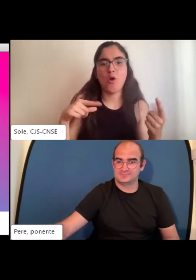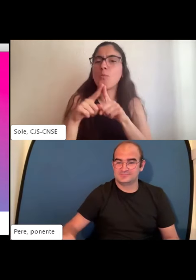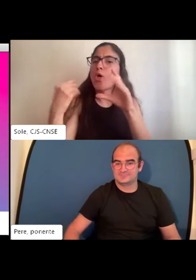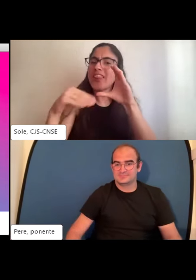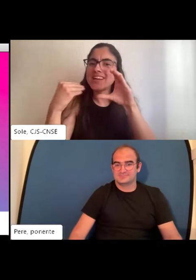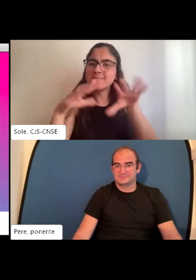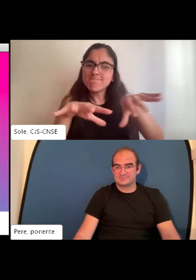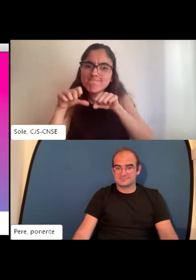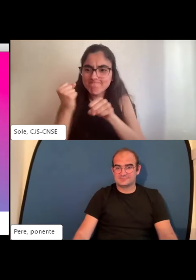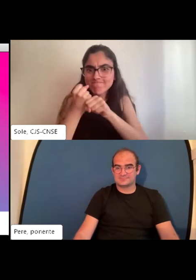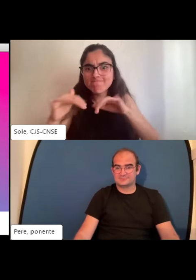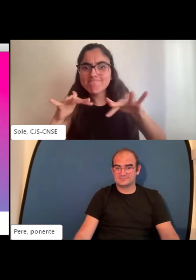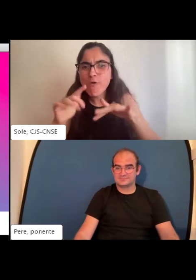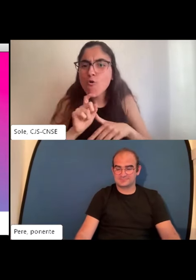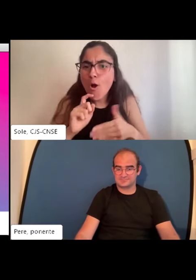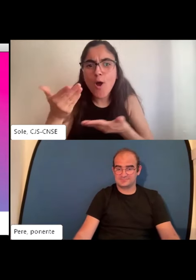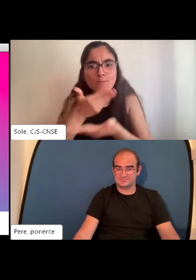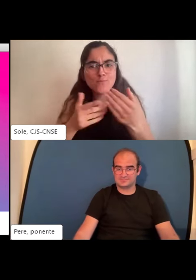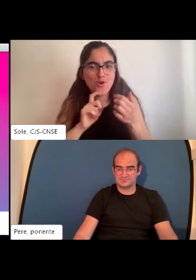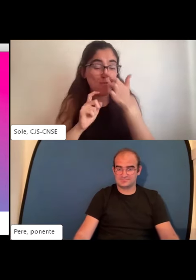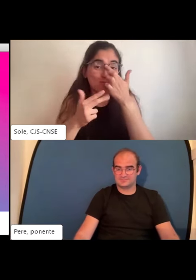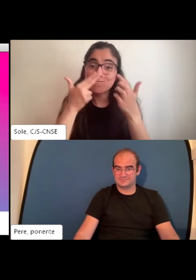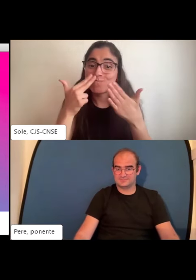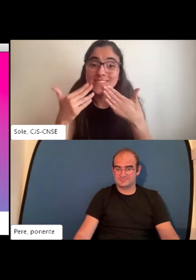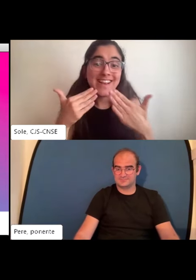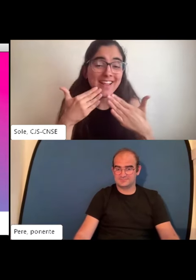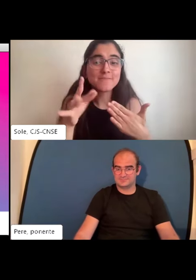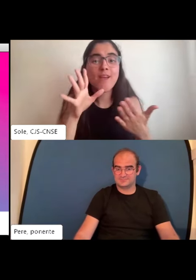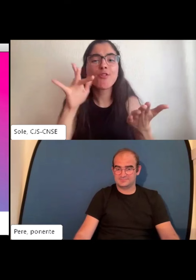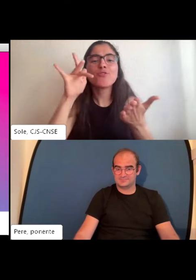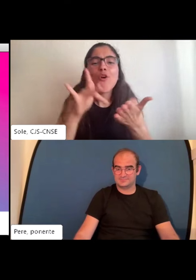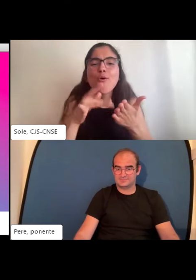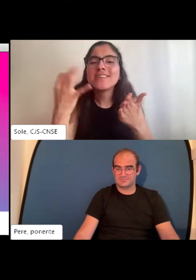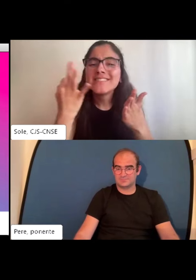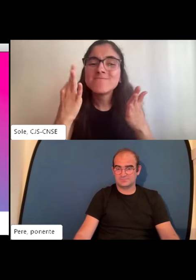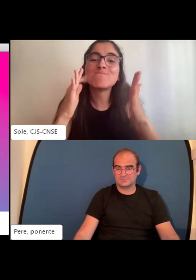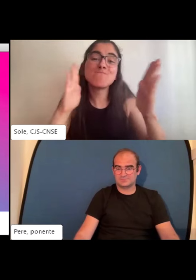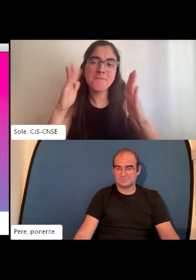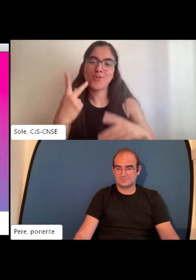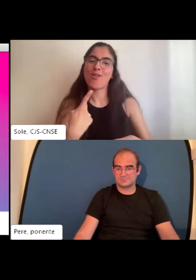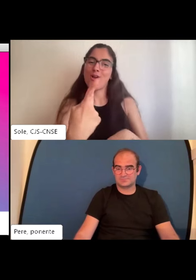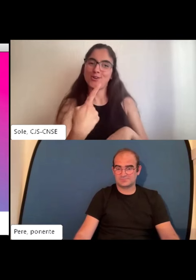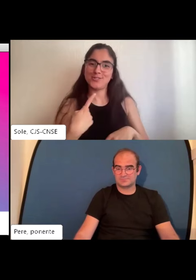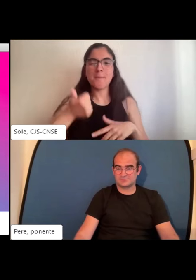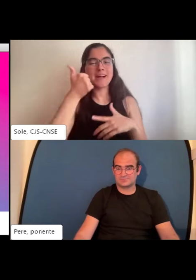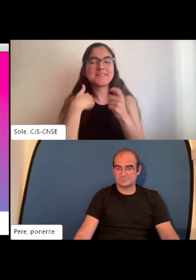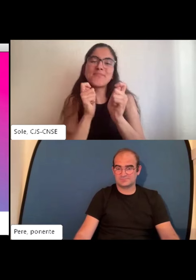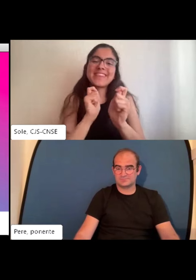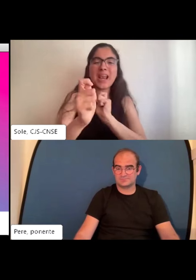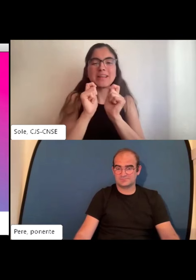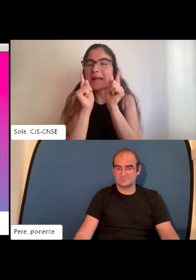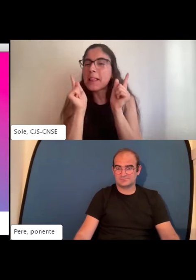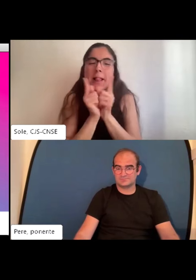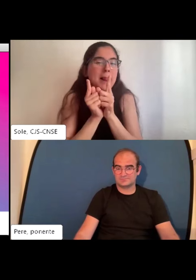manera utilizarlas y a nivel personal y a nivel de CJS la verdad es que he aprendido mucho me parece súper interesante y